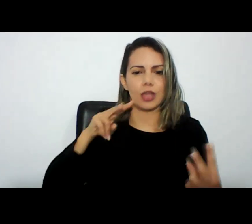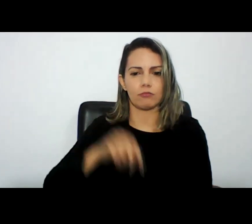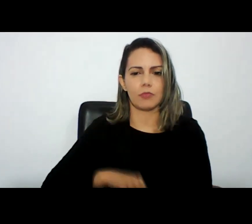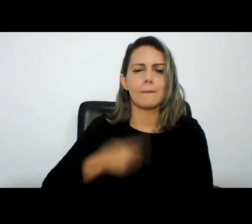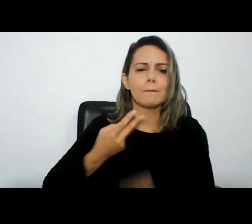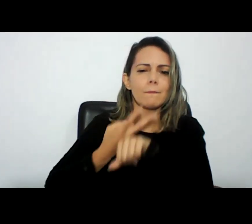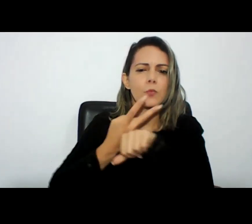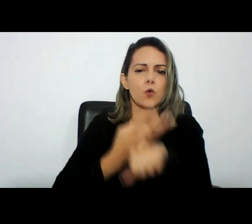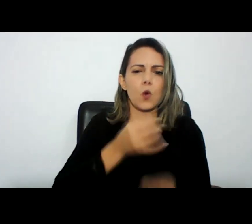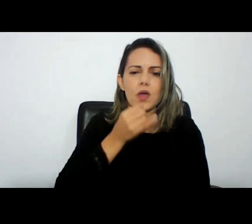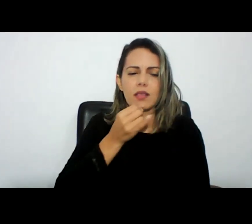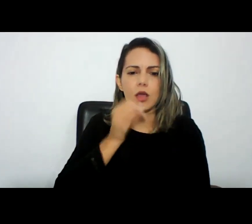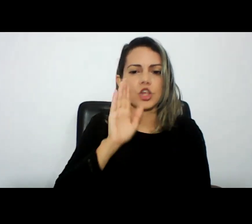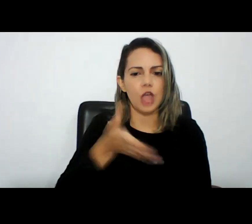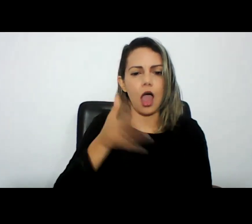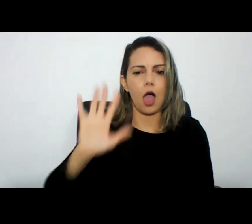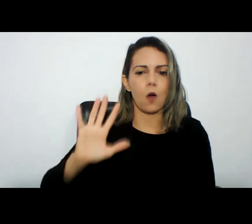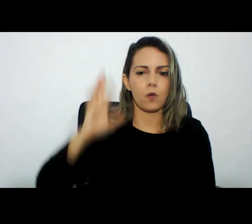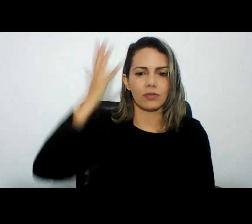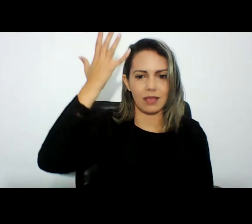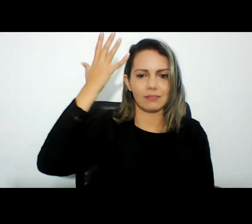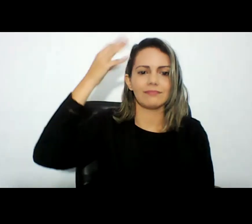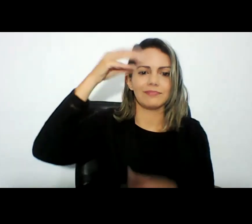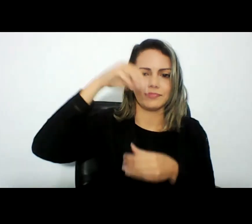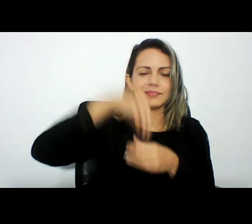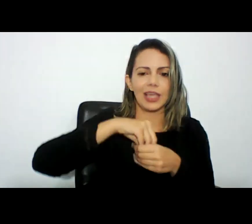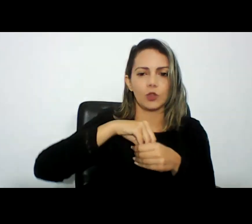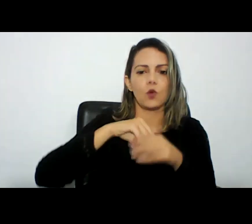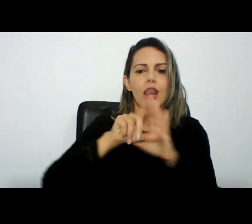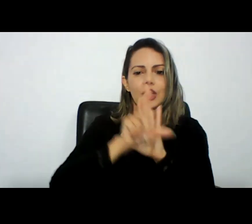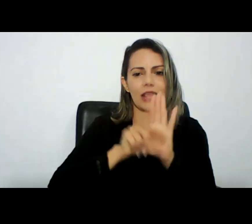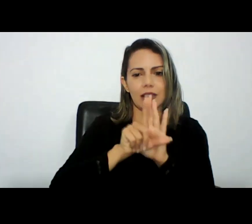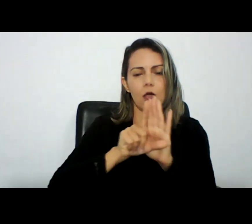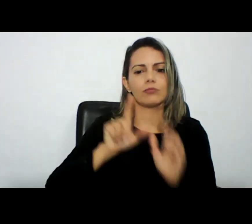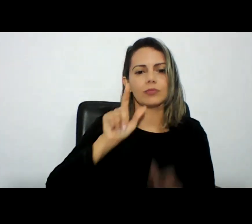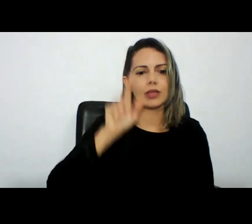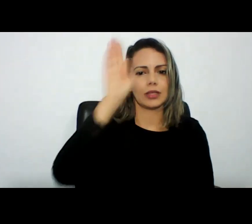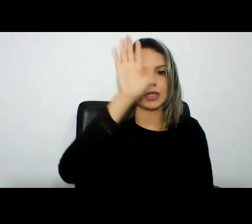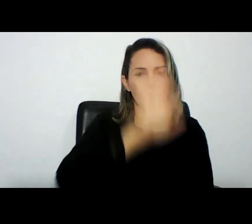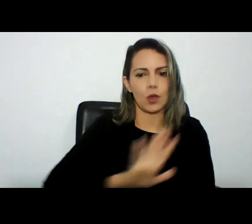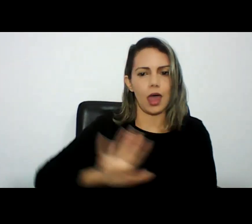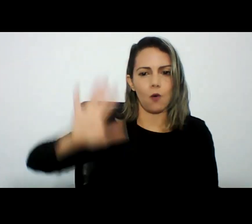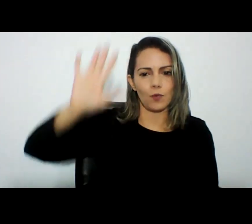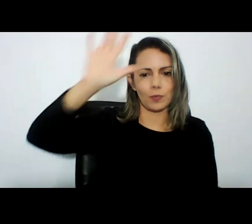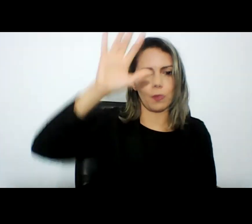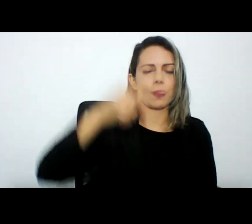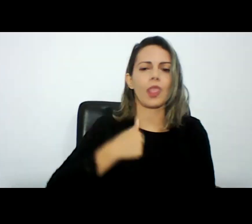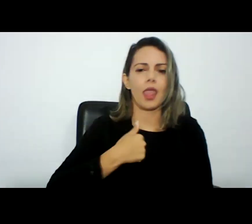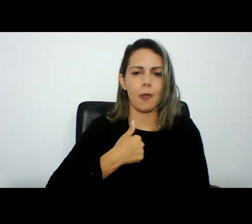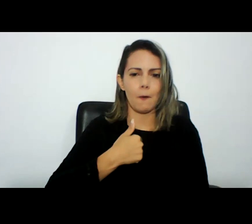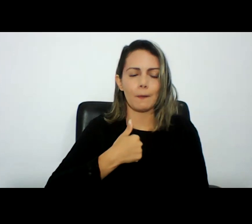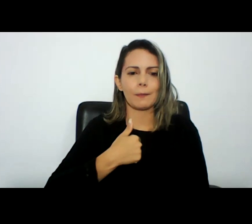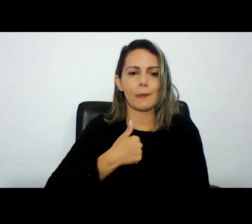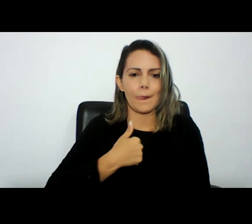que já acontecem na legislação internacional eu particularmente me debrucei muito num tratado